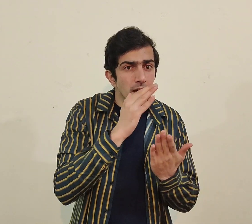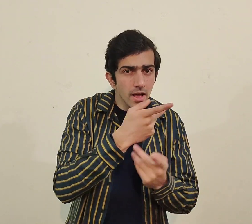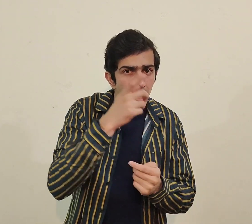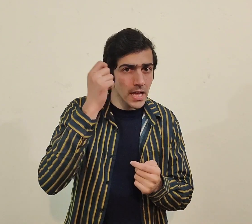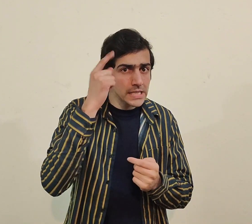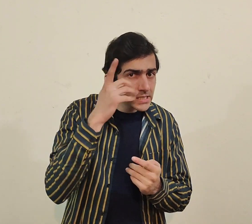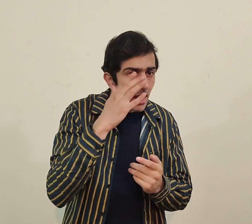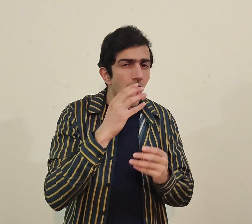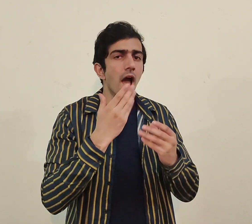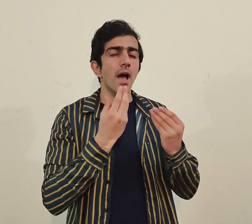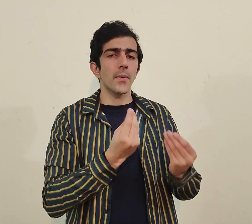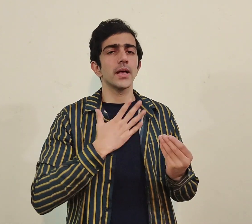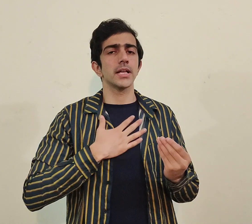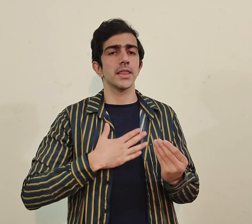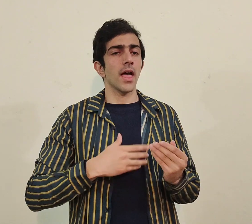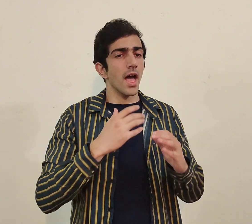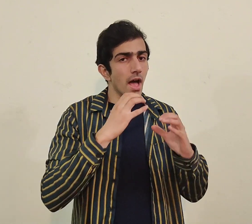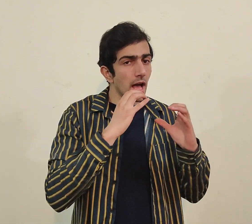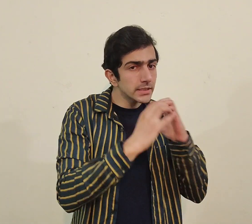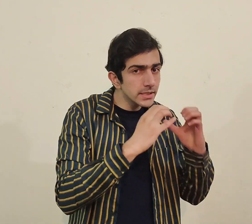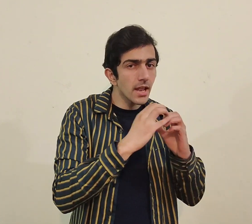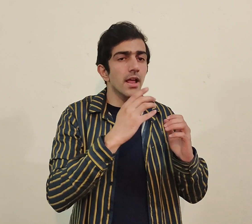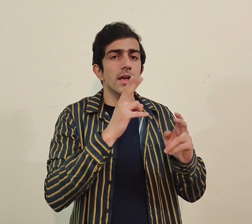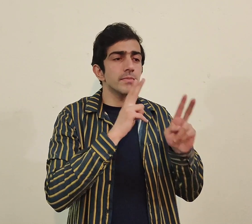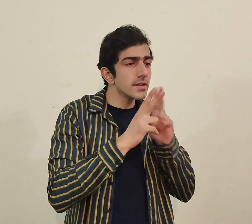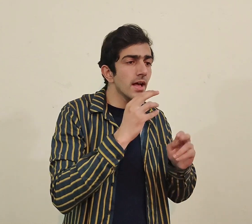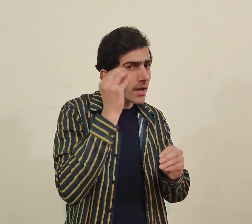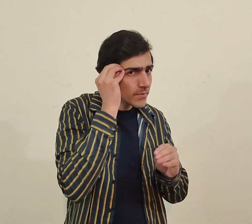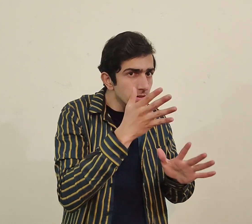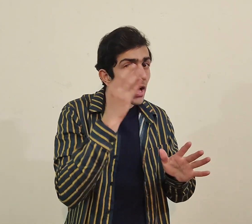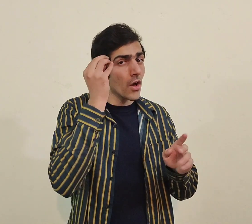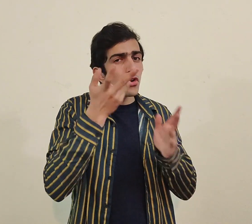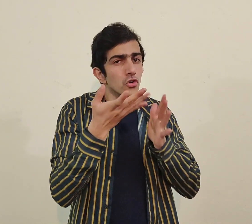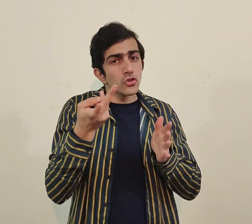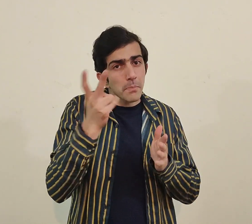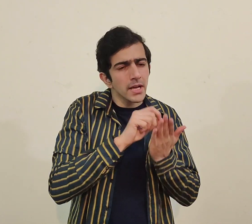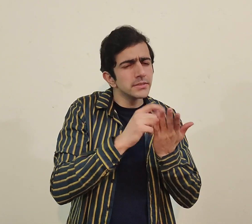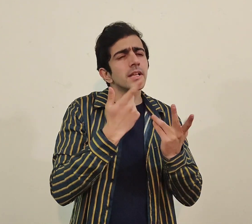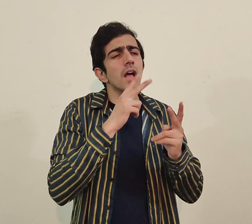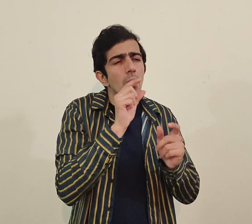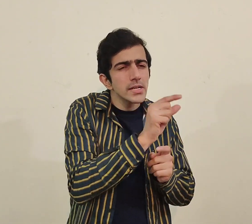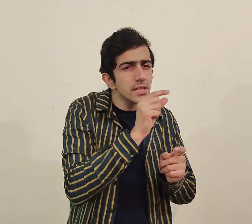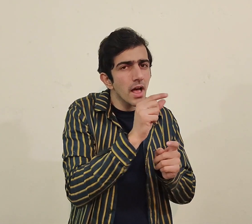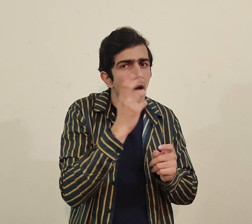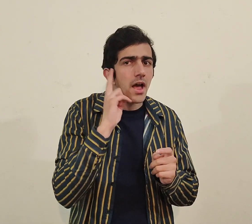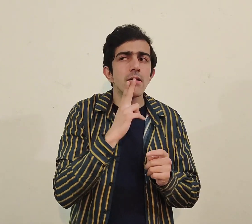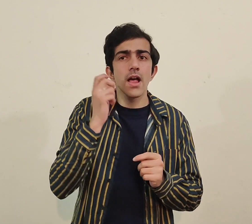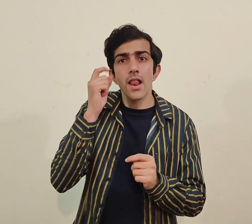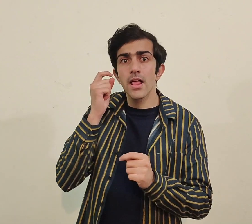تو فاسٹ communication نہ کریں آپ آرام سے اس کے ساتھ communicate کریں اگر نہیں سمجھ رہی تو آپ دوبارہ communicate کر